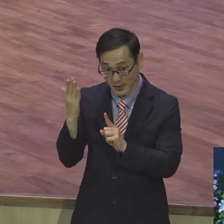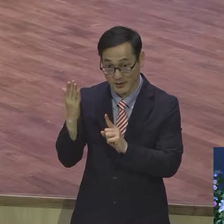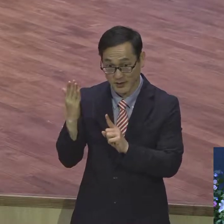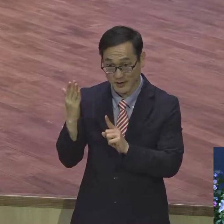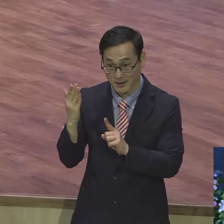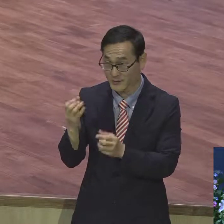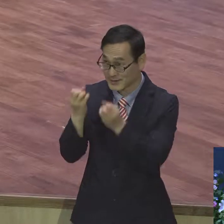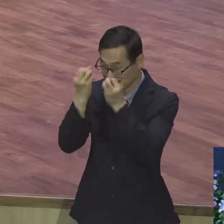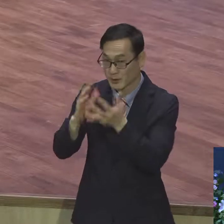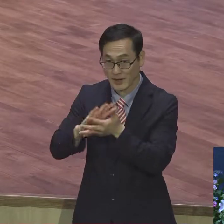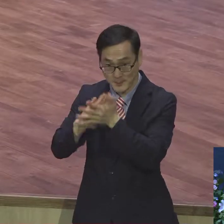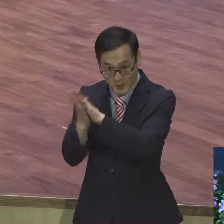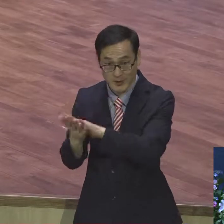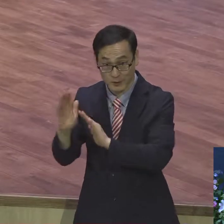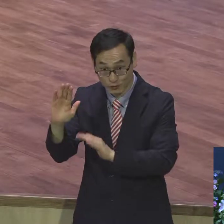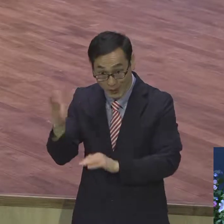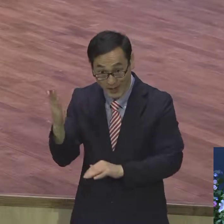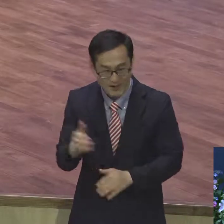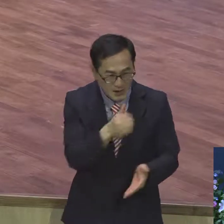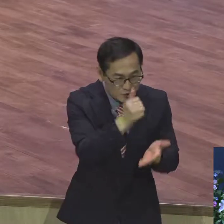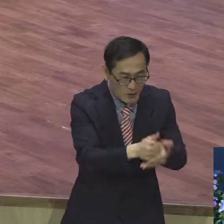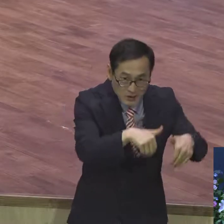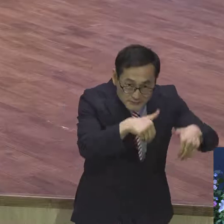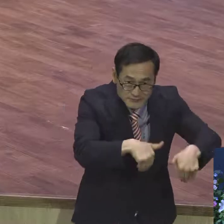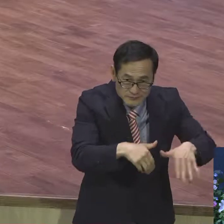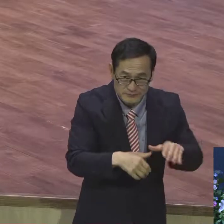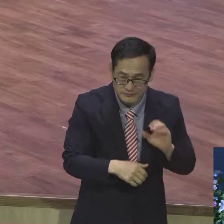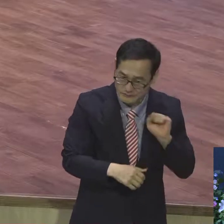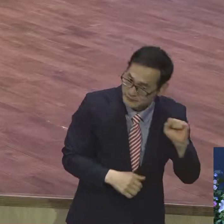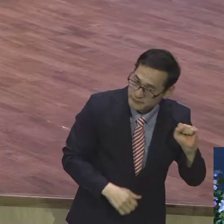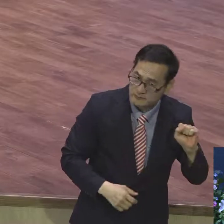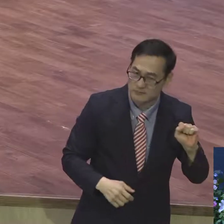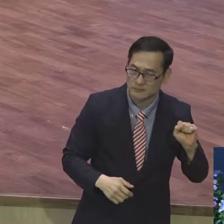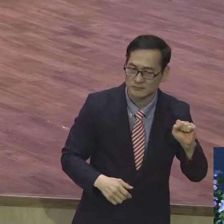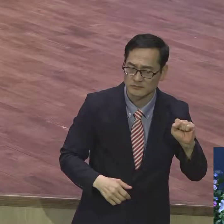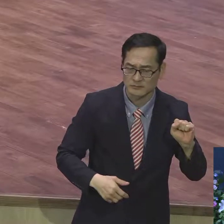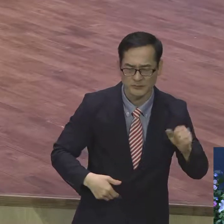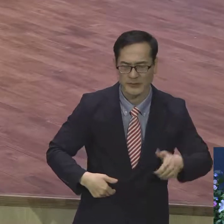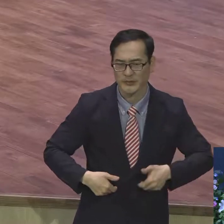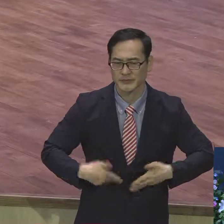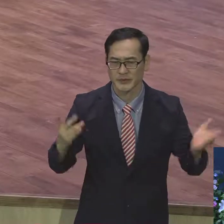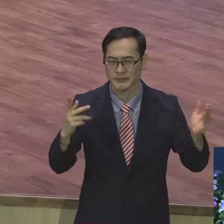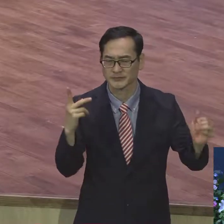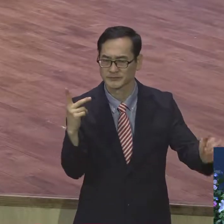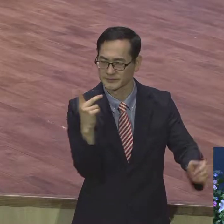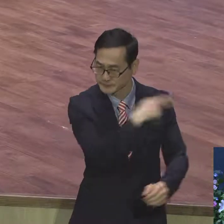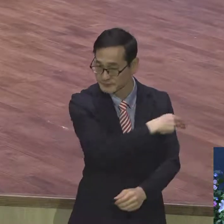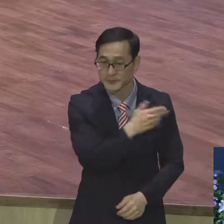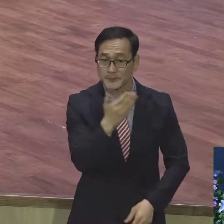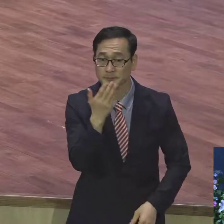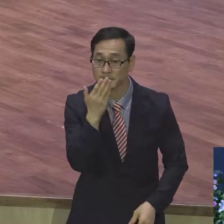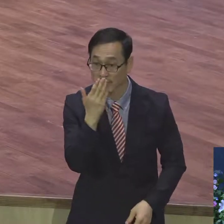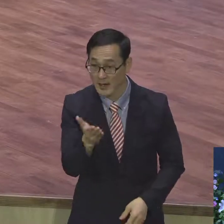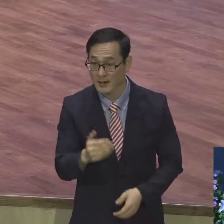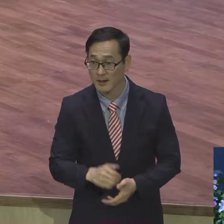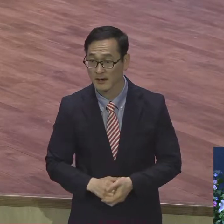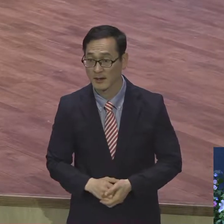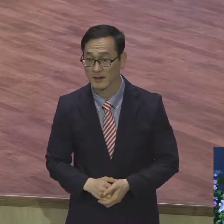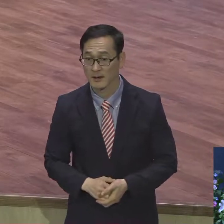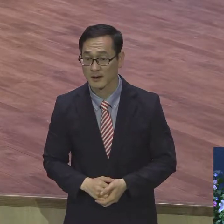이상 우리는 이제는 죄의 지배를 그렇게 받지 않는 그런 생활을 해야 된다. 죄의